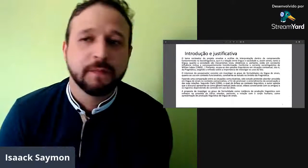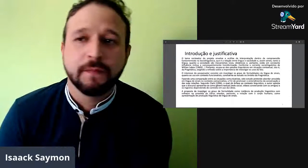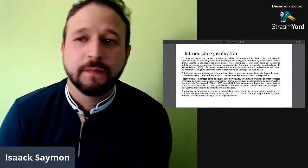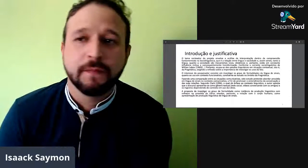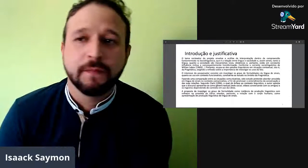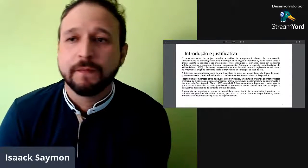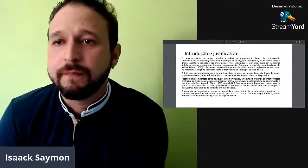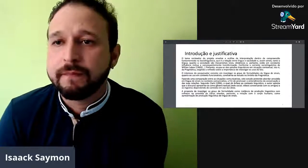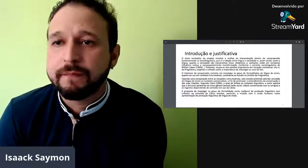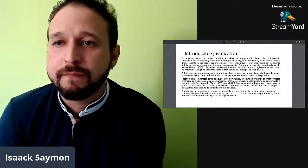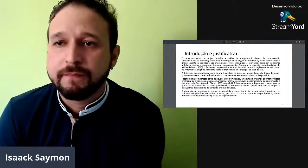sinais.